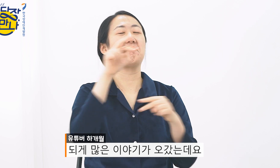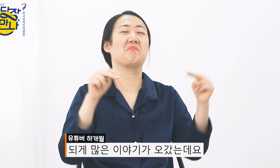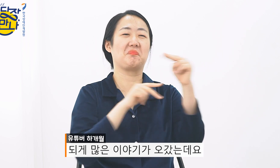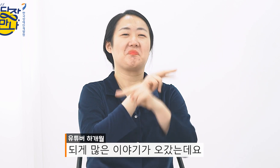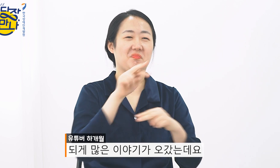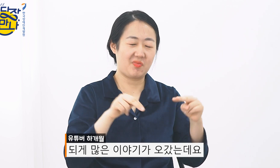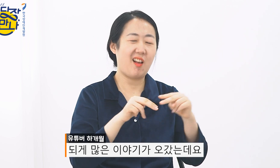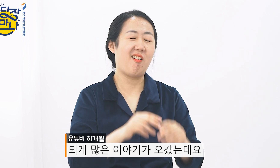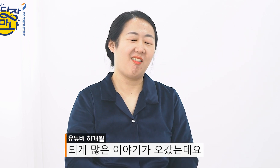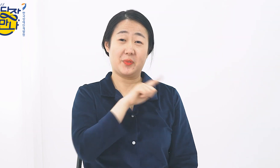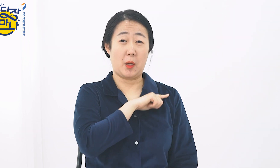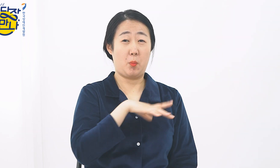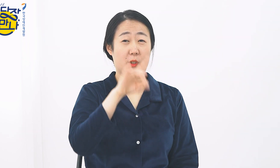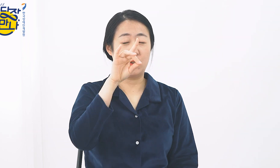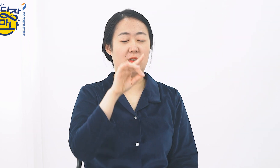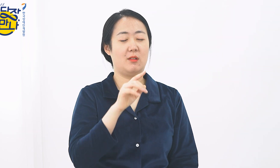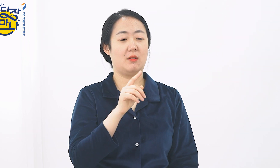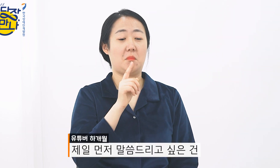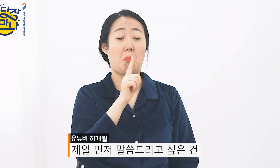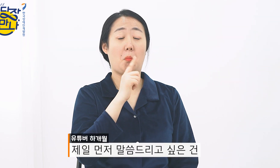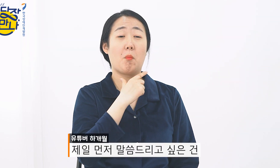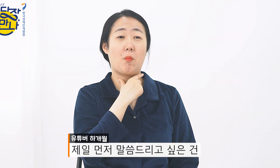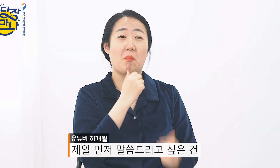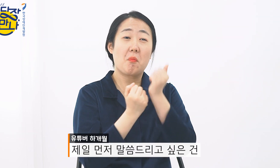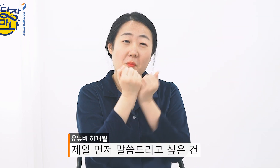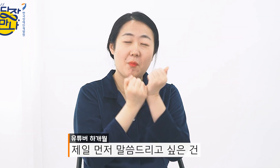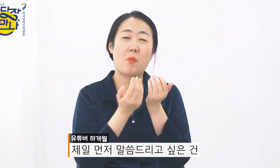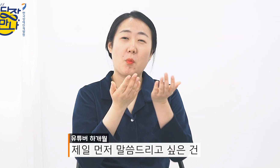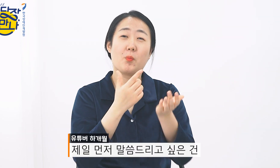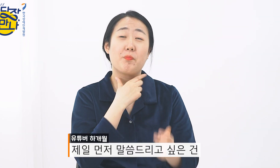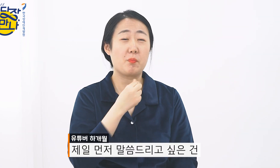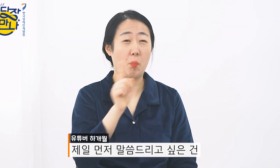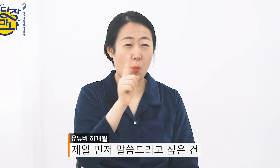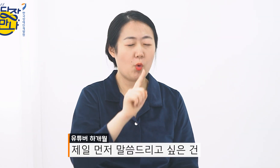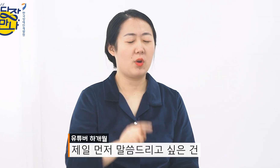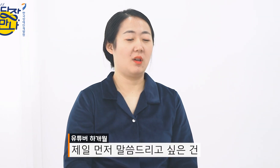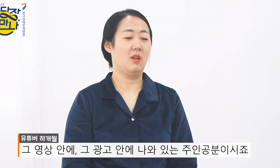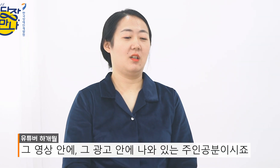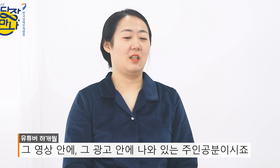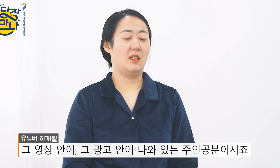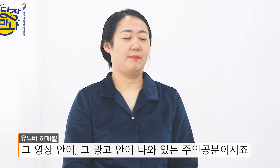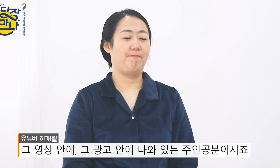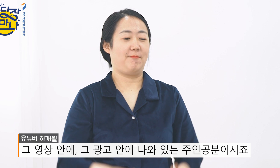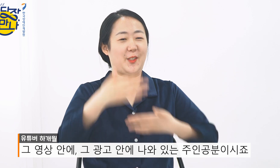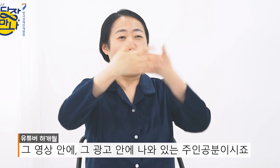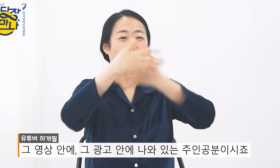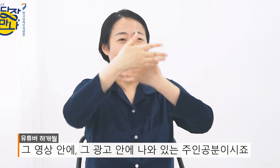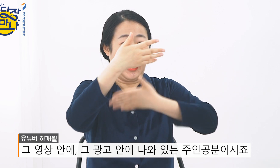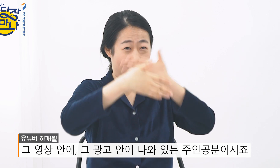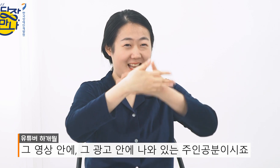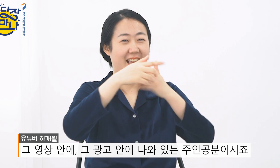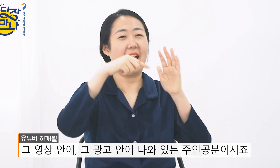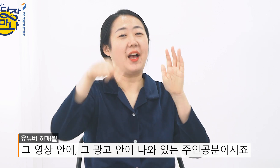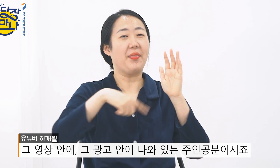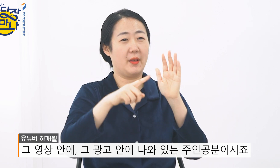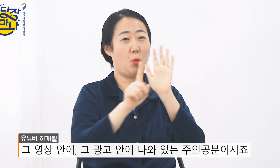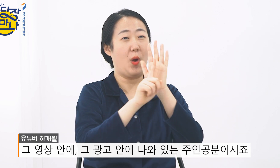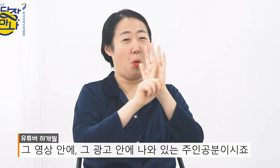오갔는데요 제일 먼저 말씀드리고 싶은 건 그 영상 안에 그 광고 안에 나와